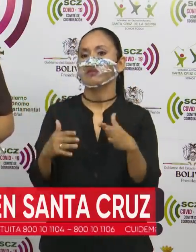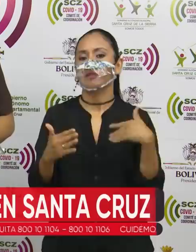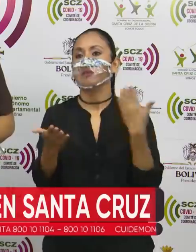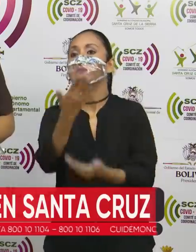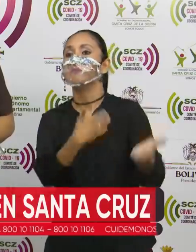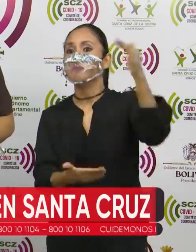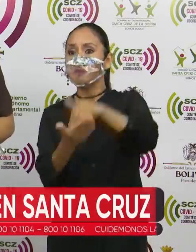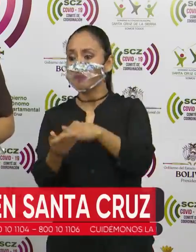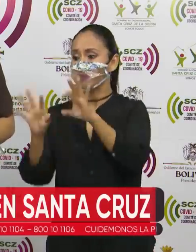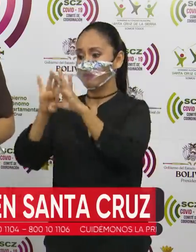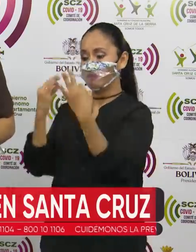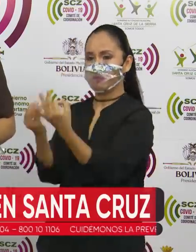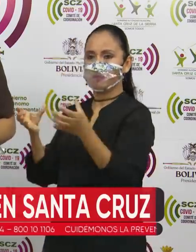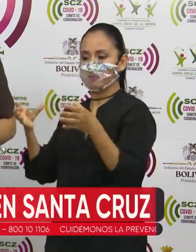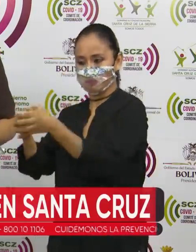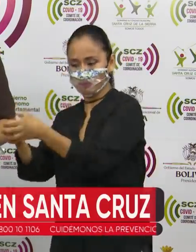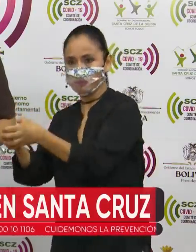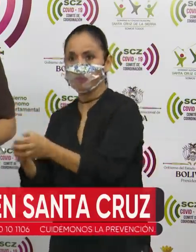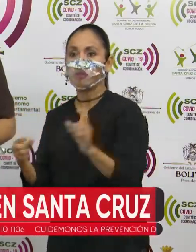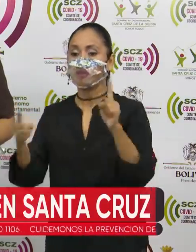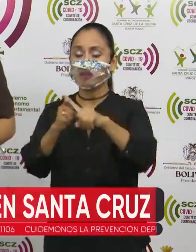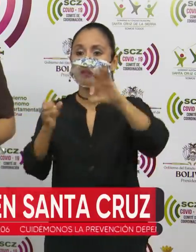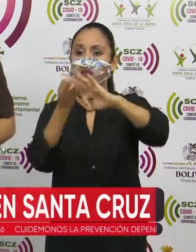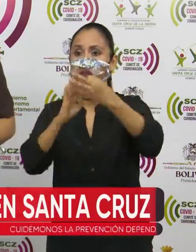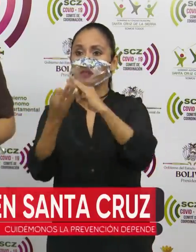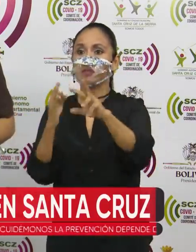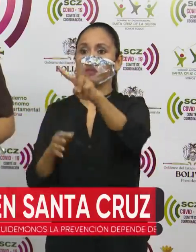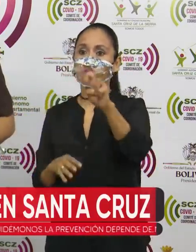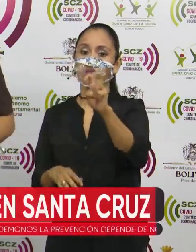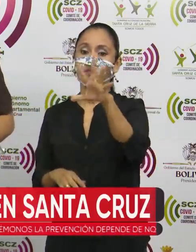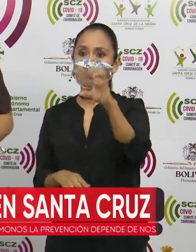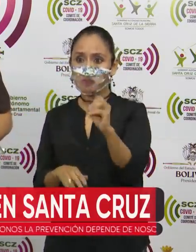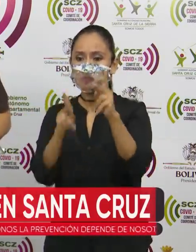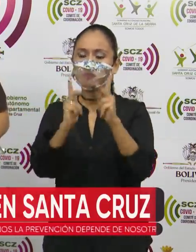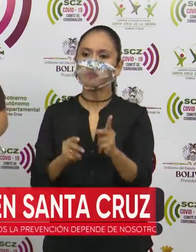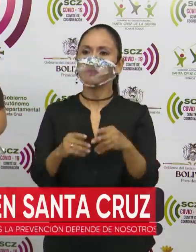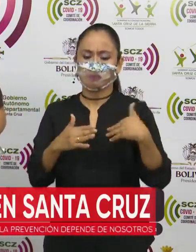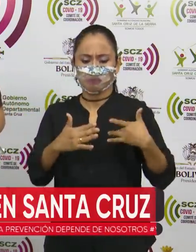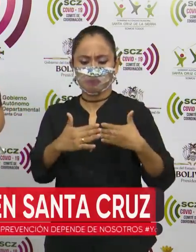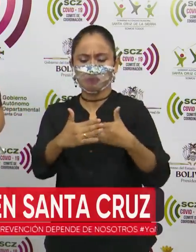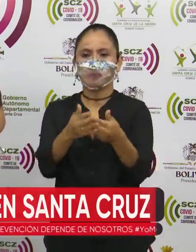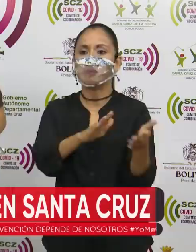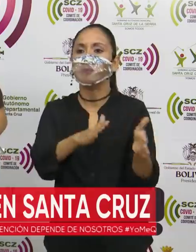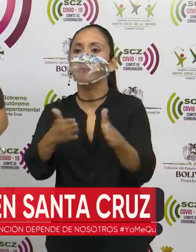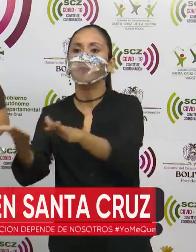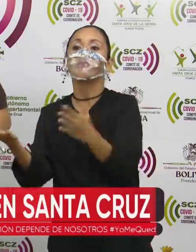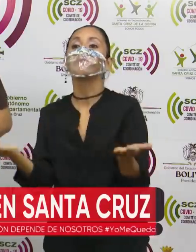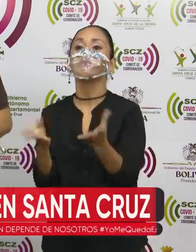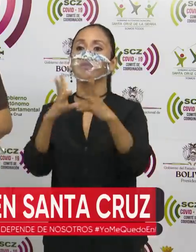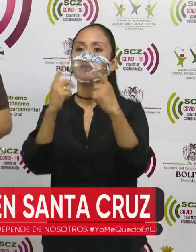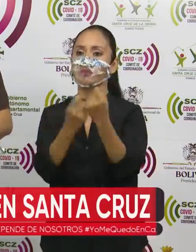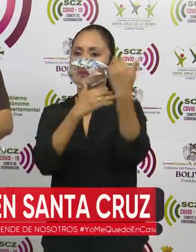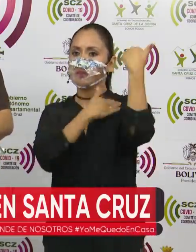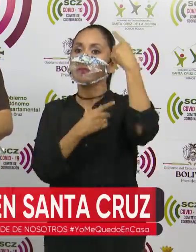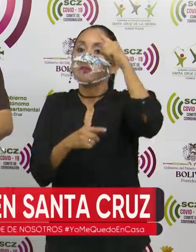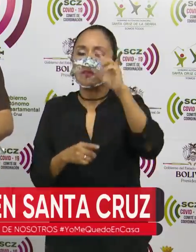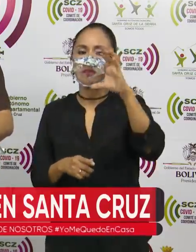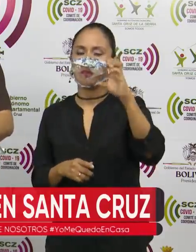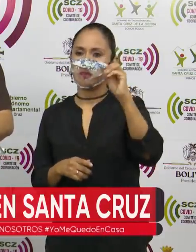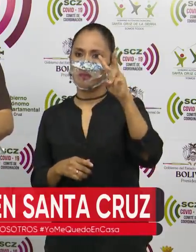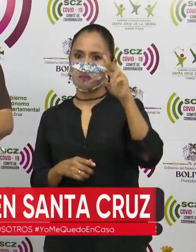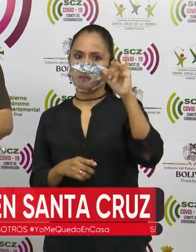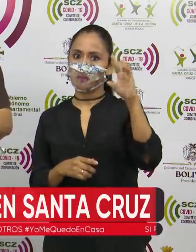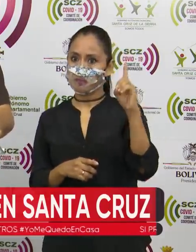familia. Han fallecido, a la fecha, 250 personas en el departamento por COVID-19.